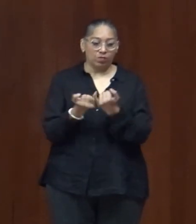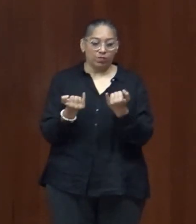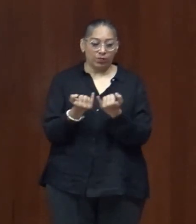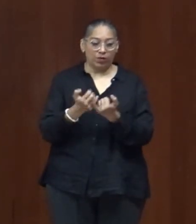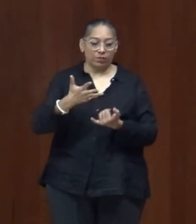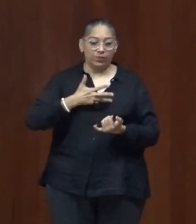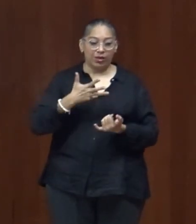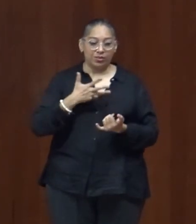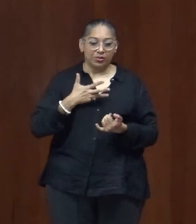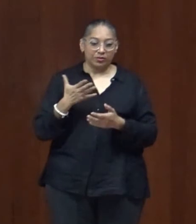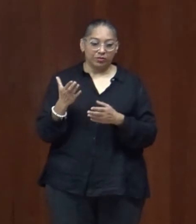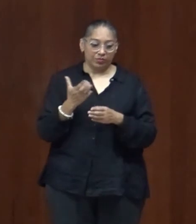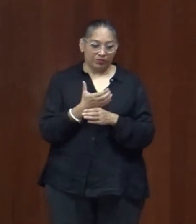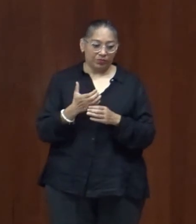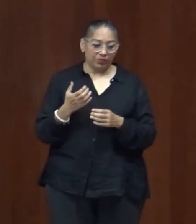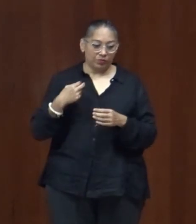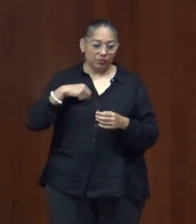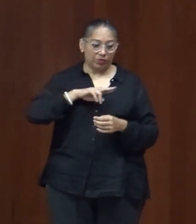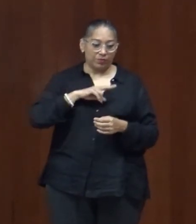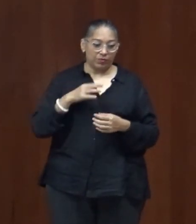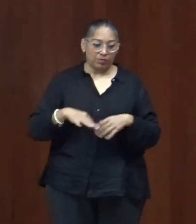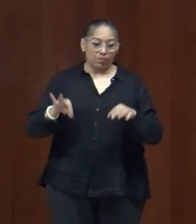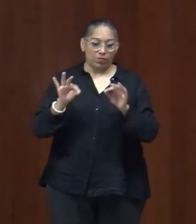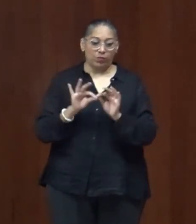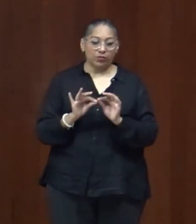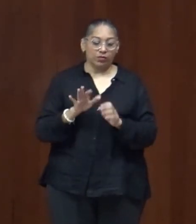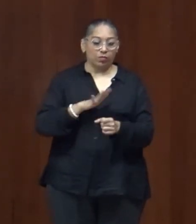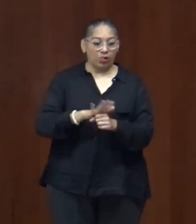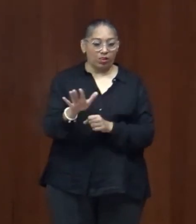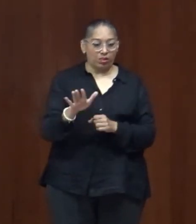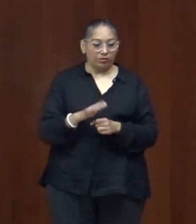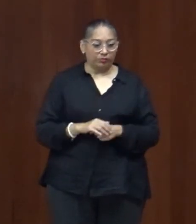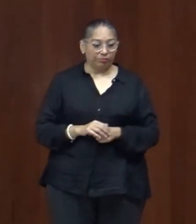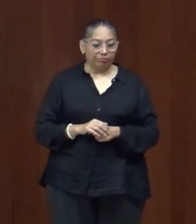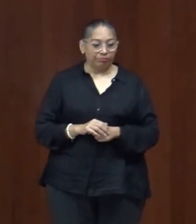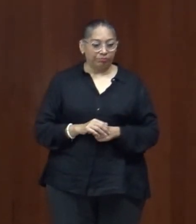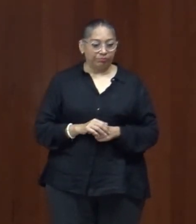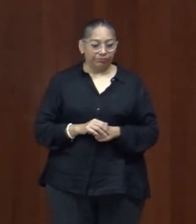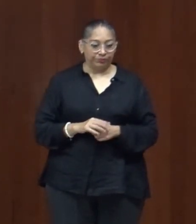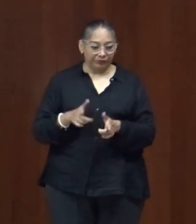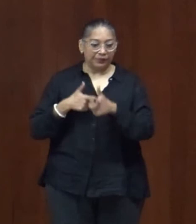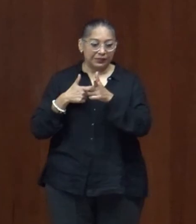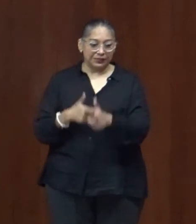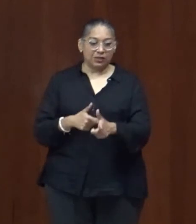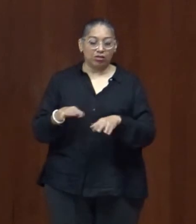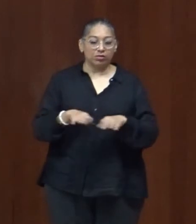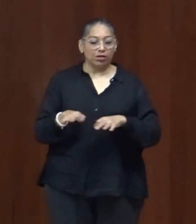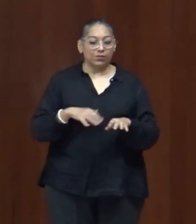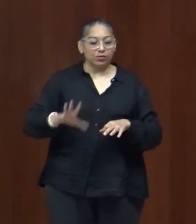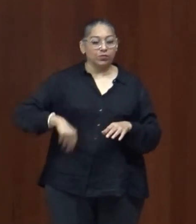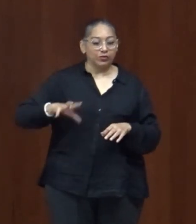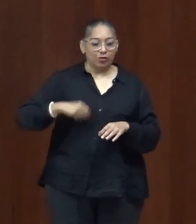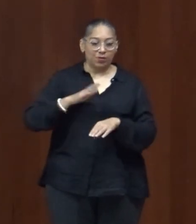pero eso es lo más importante que no está terminada nuestra labor es el plato femenino y de toda la